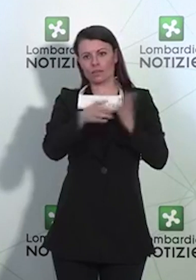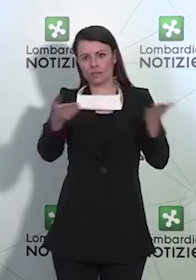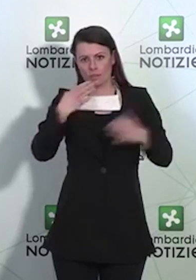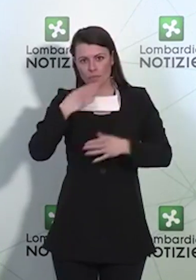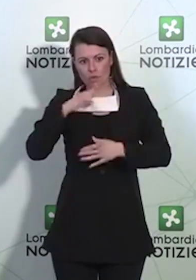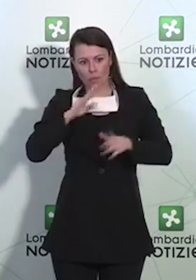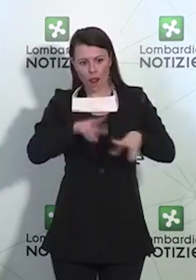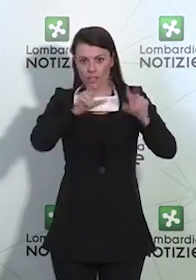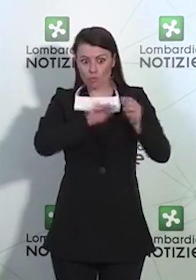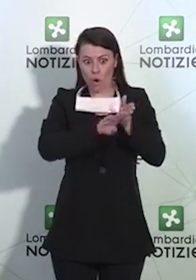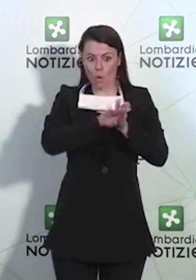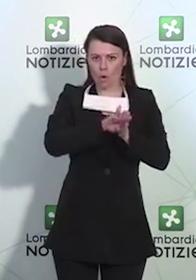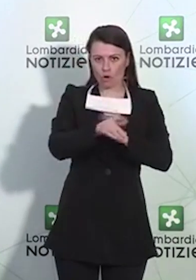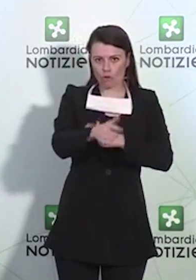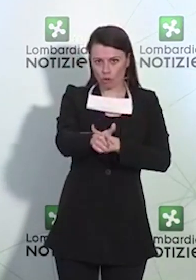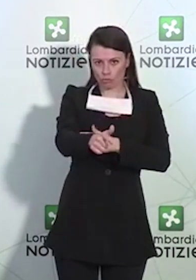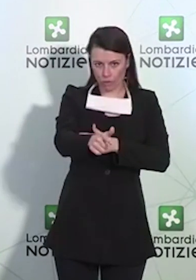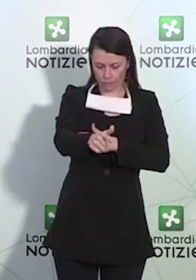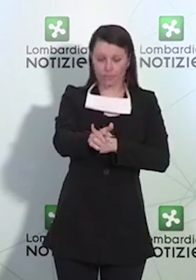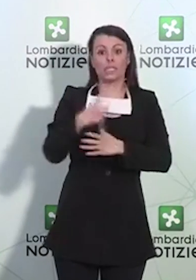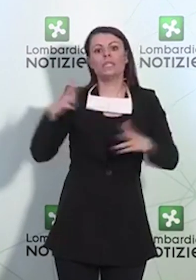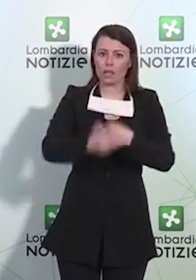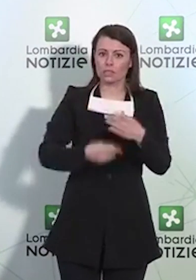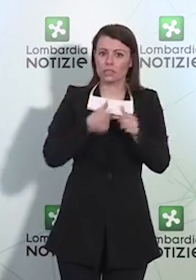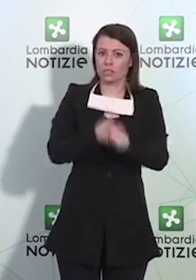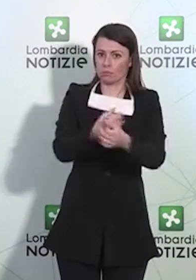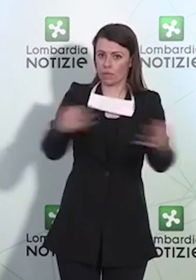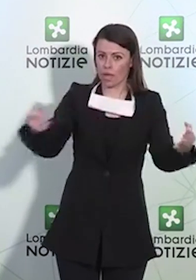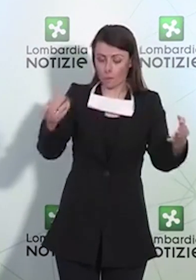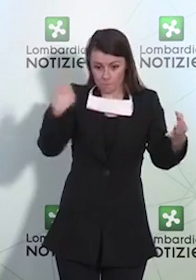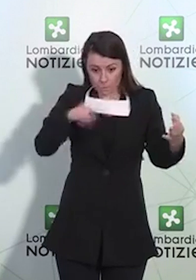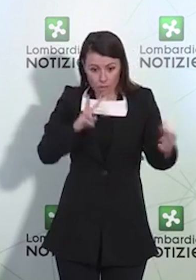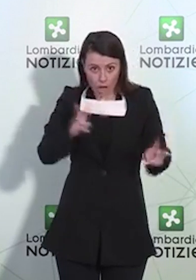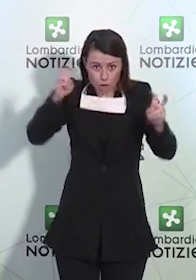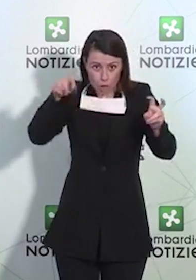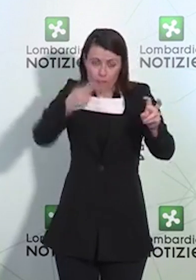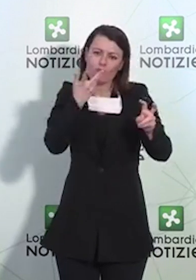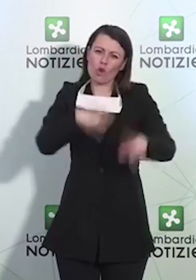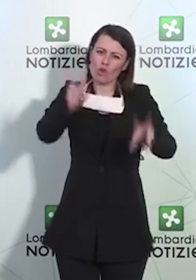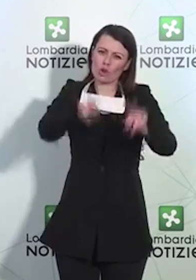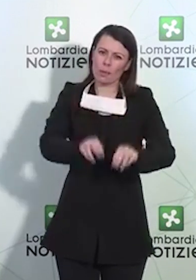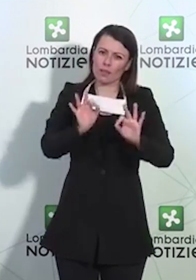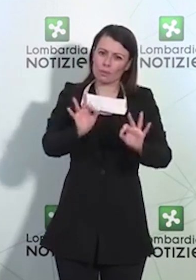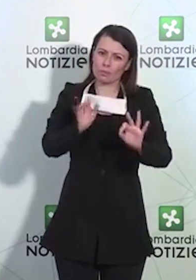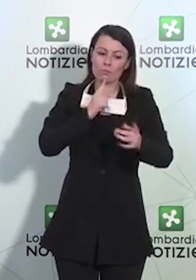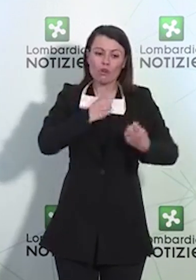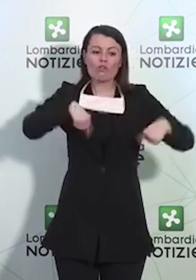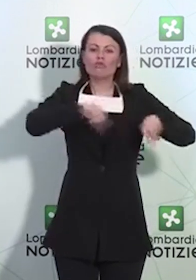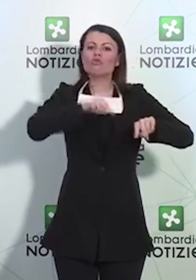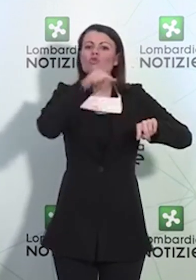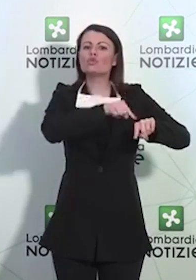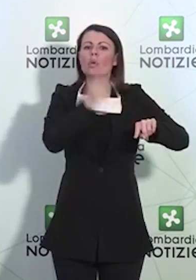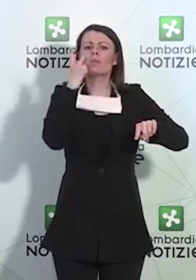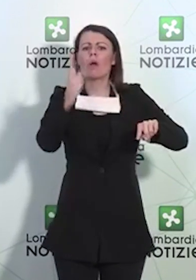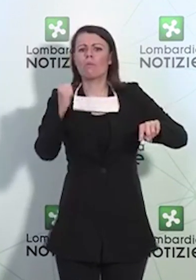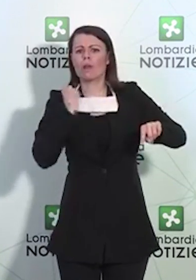impennate. Speriamo che adesso inizi a discendere. Mi permetto di sottolineare come la Giunta ha previsto e